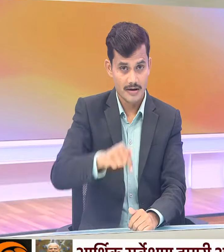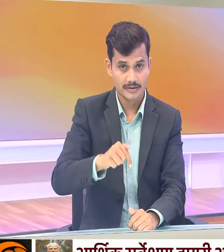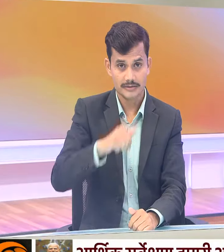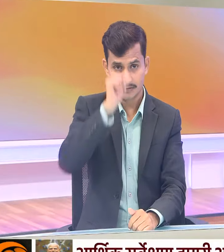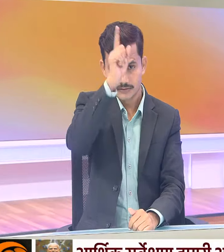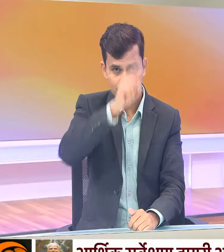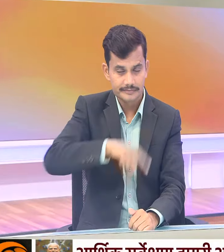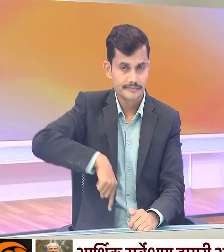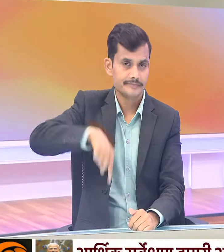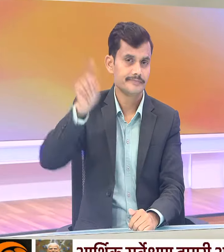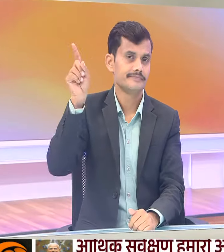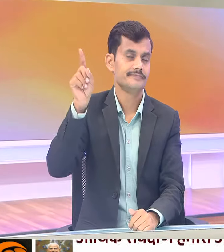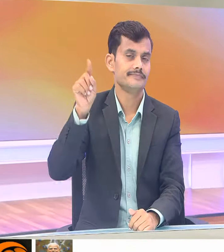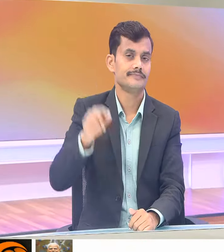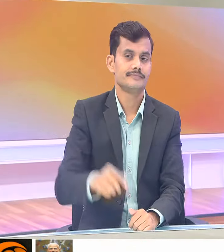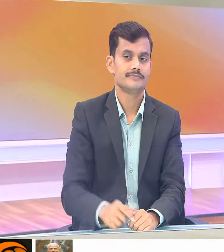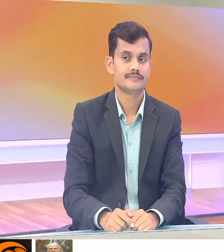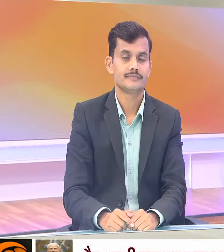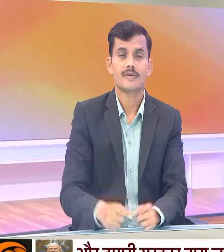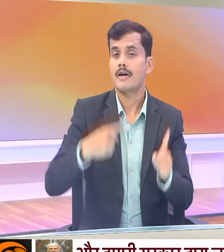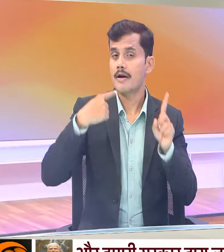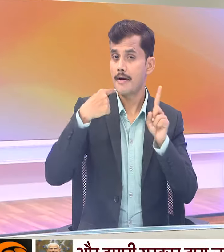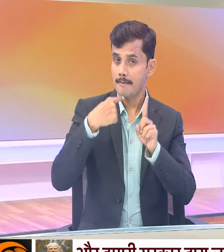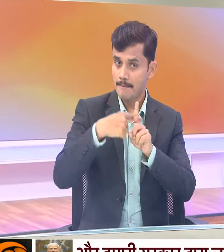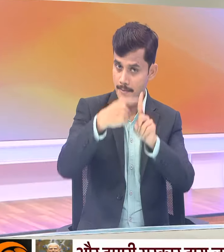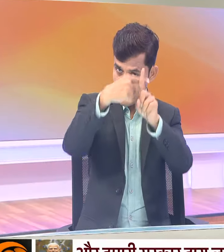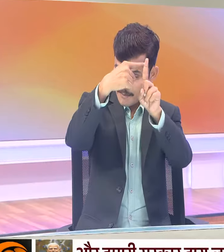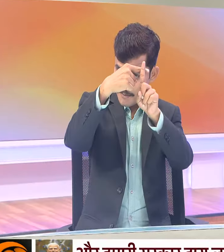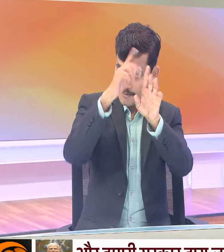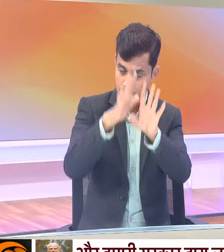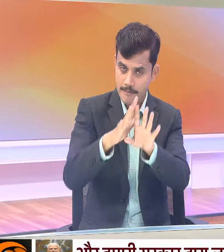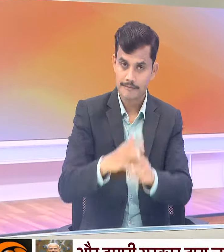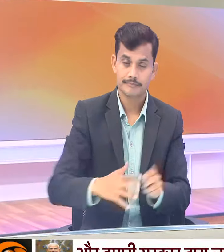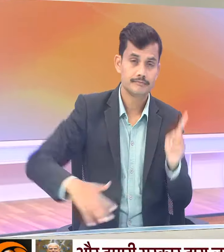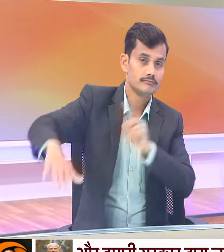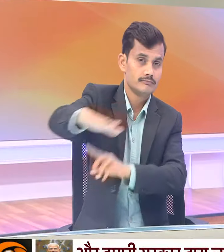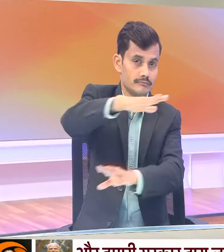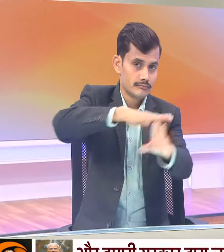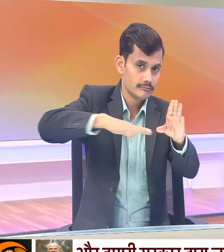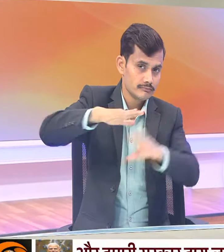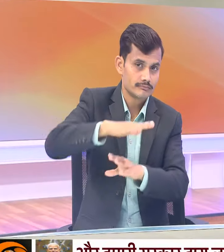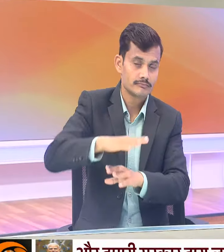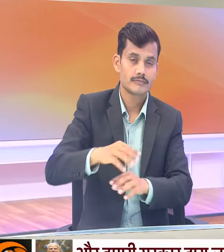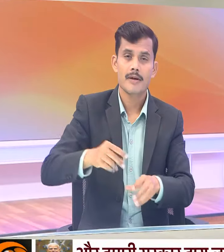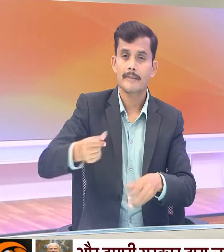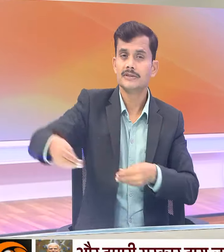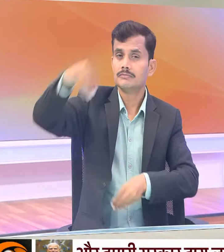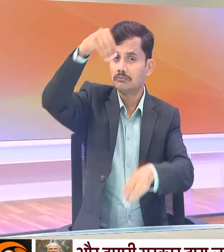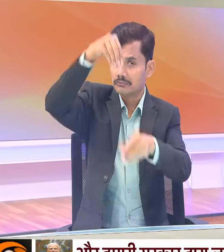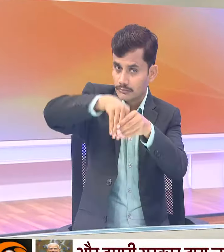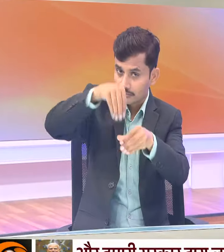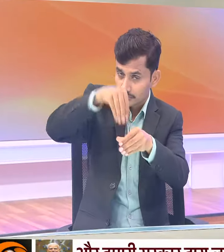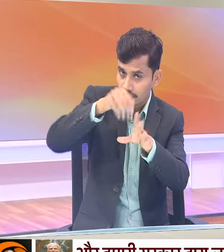पॉजिटिव आउटलूक, इन्वेस्टमेंट